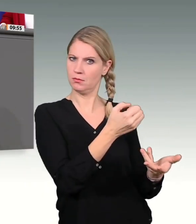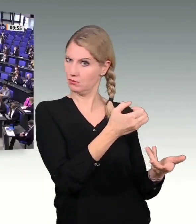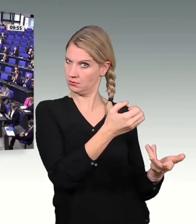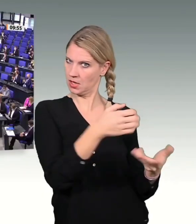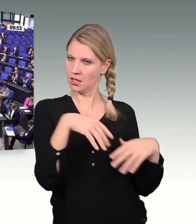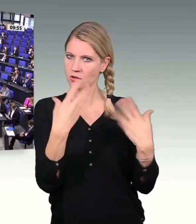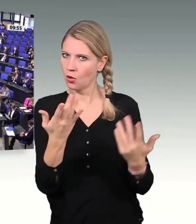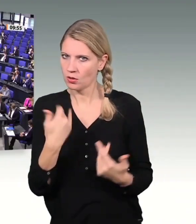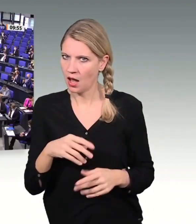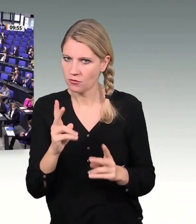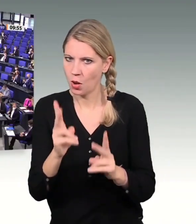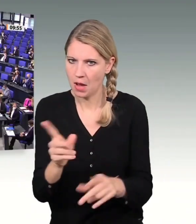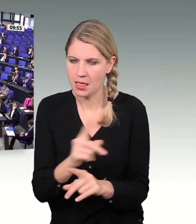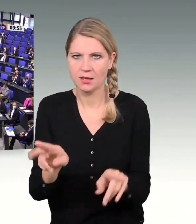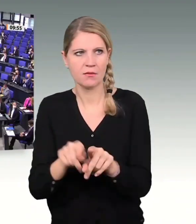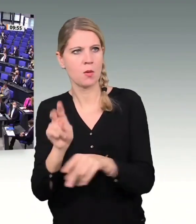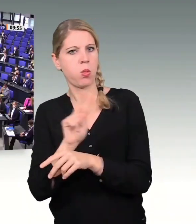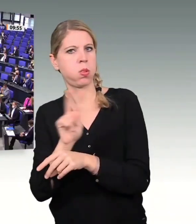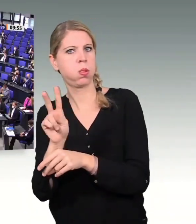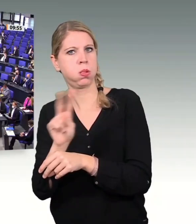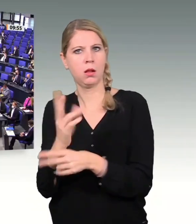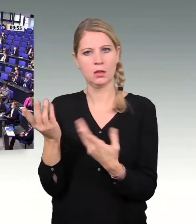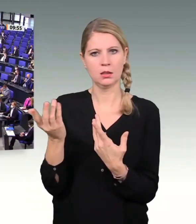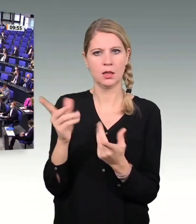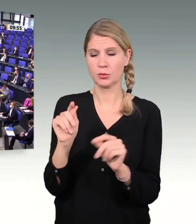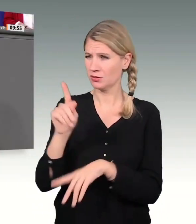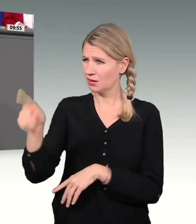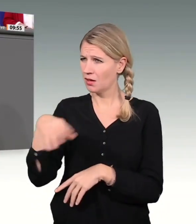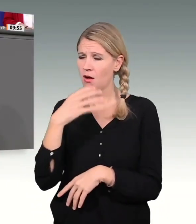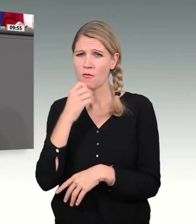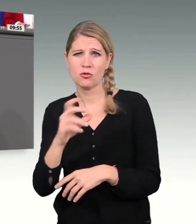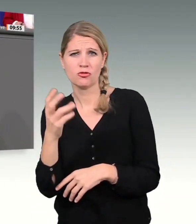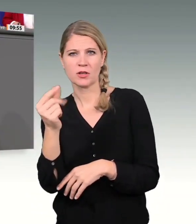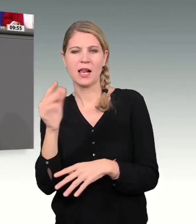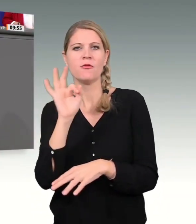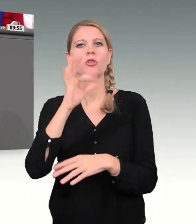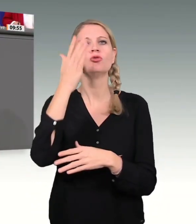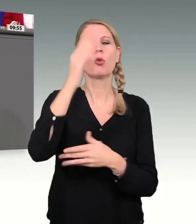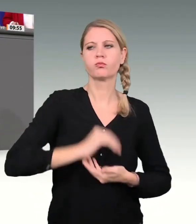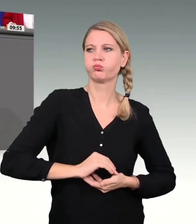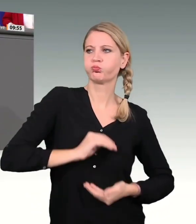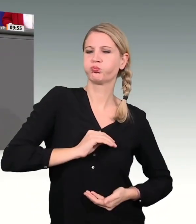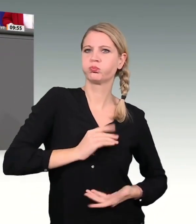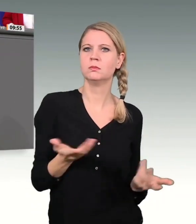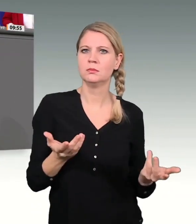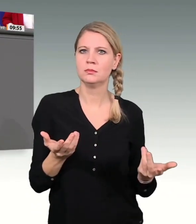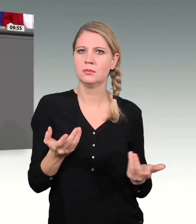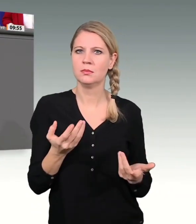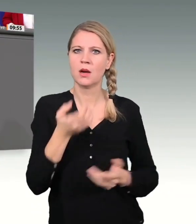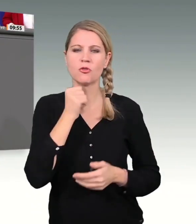Sie wollen letztlich Geld für die Zukunft bunkern. Sie wollen dafür eine